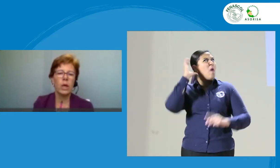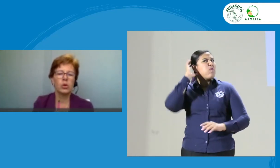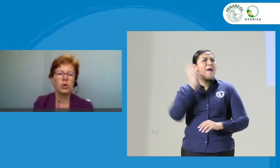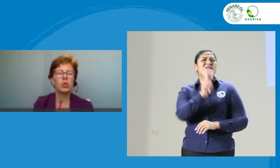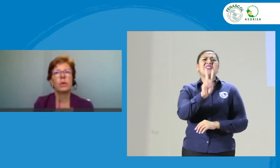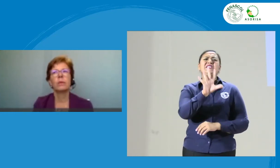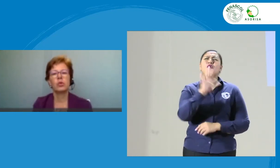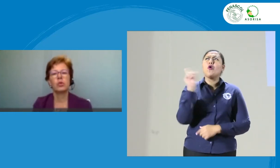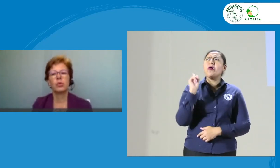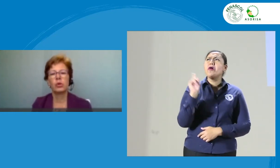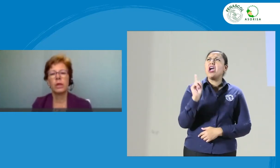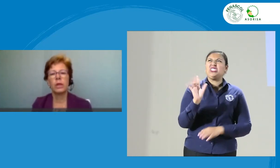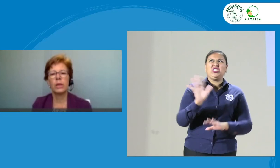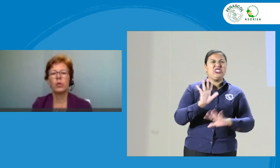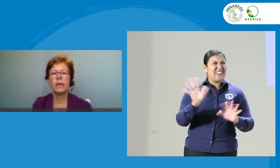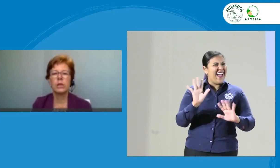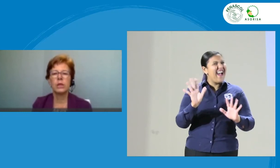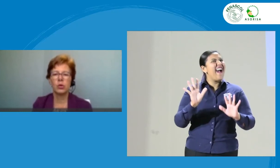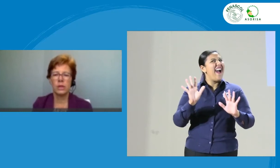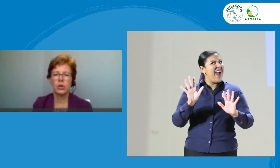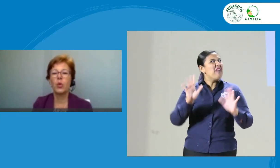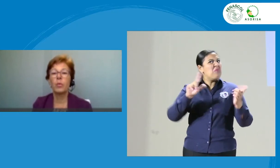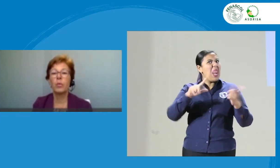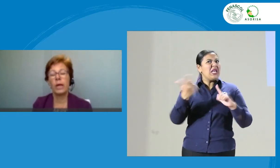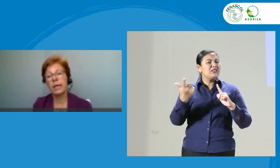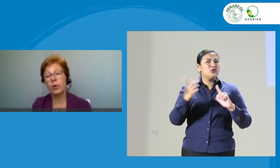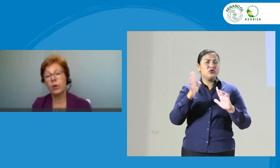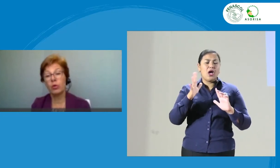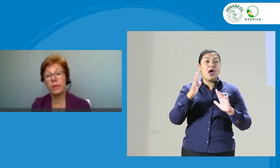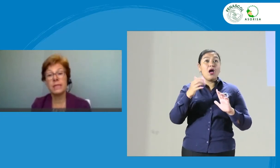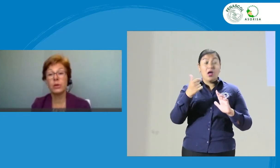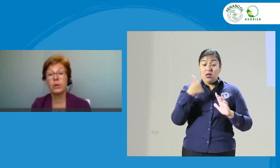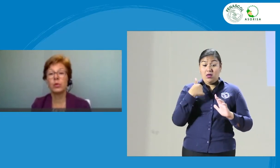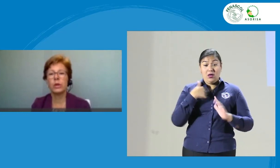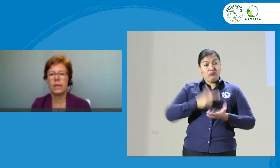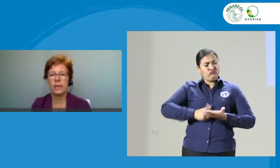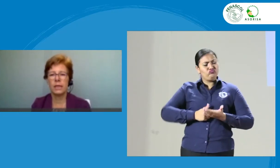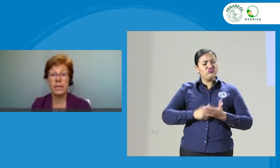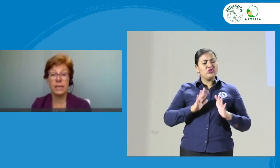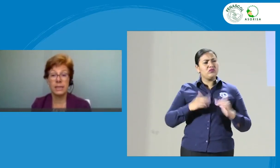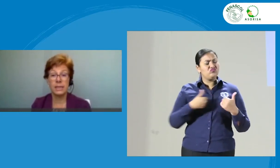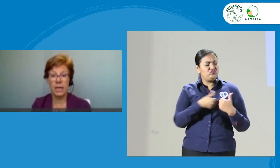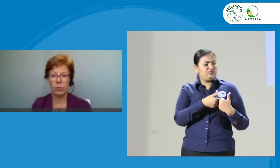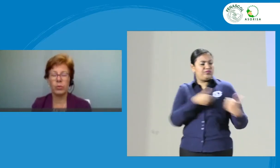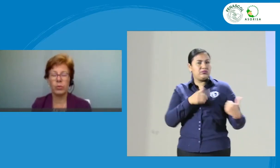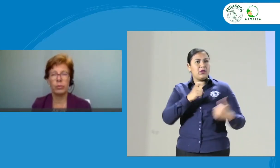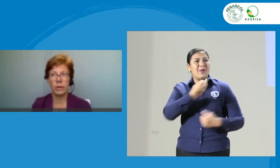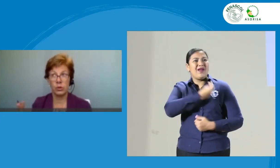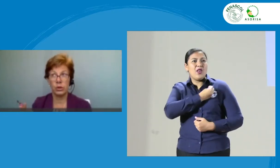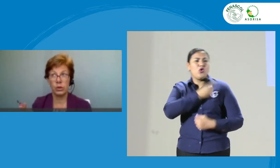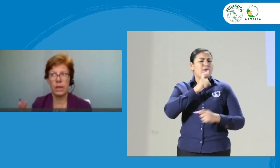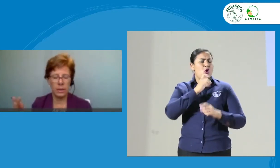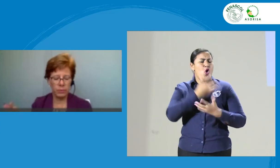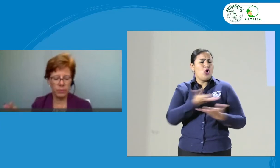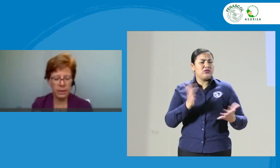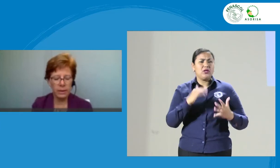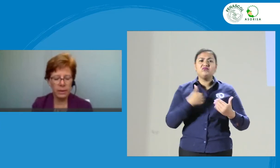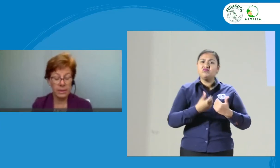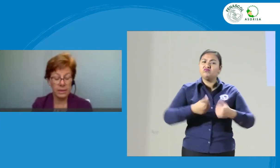25 años, hubiéramos podido tener una disociación como la que en Colombia ya se tuvo de la iglesia y el Estado, por lo menos a nivel